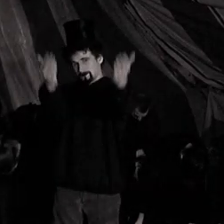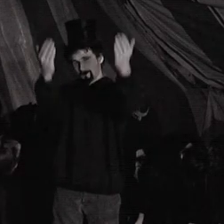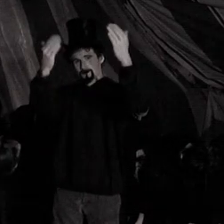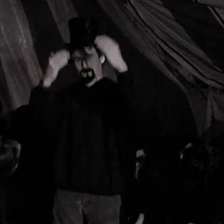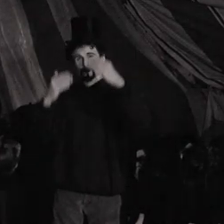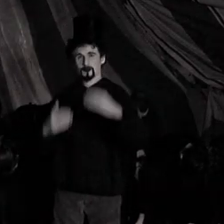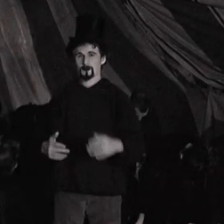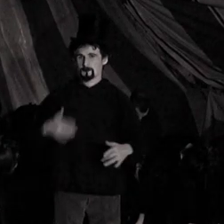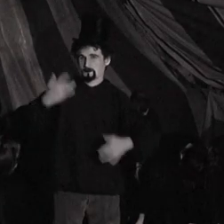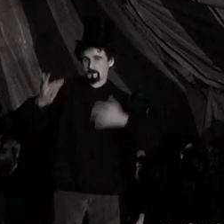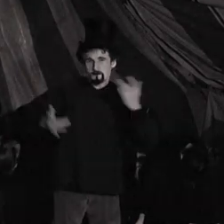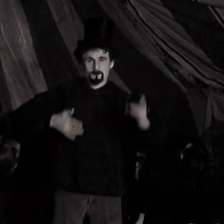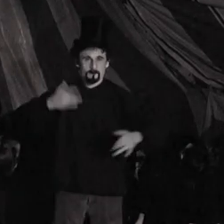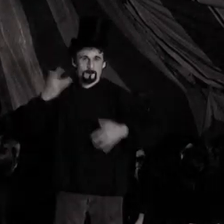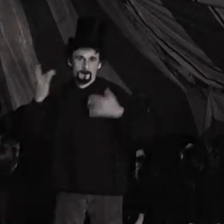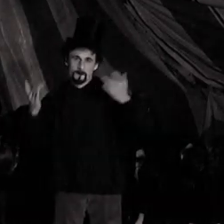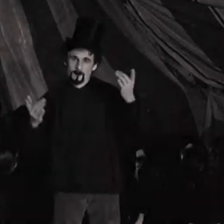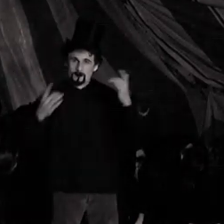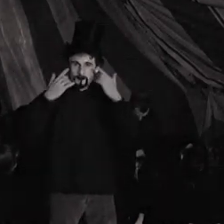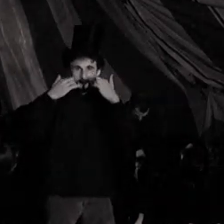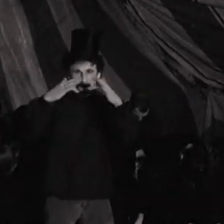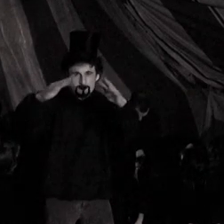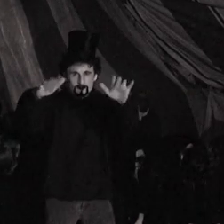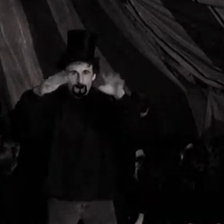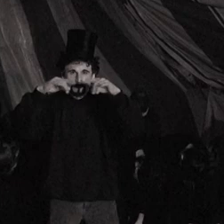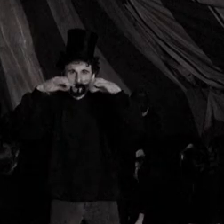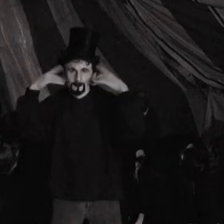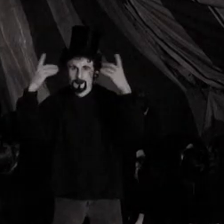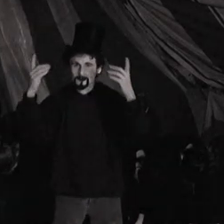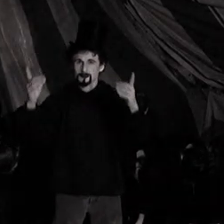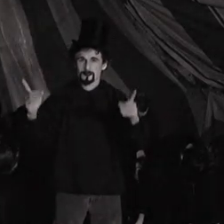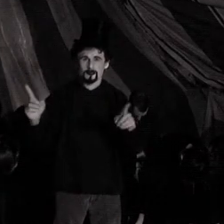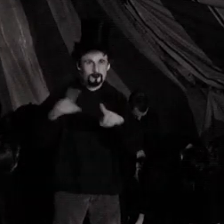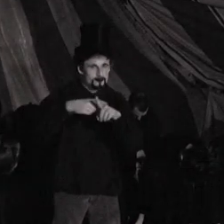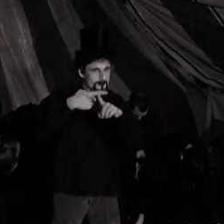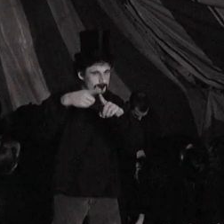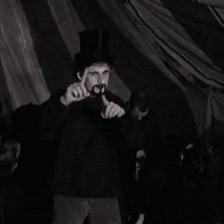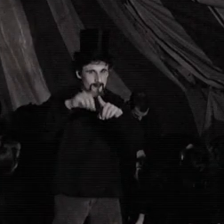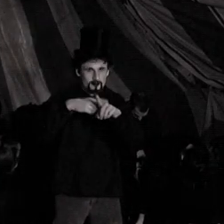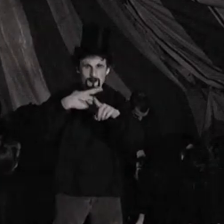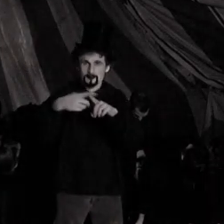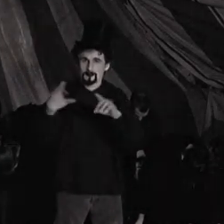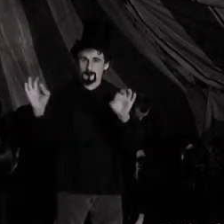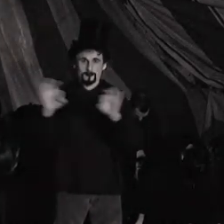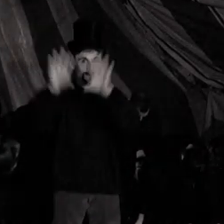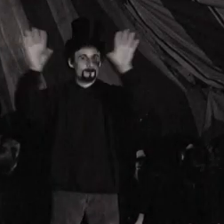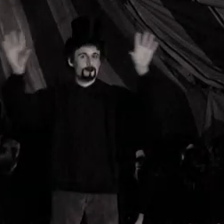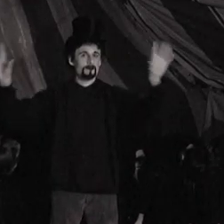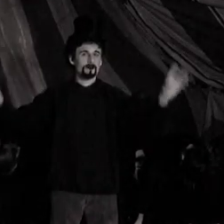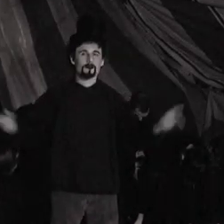propose les plus grands numéros du fantastique de l'étrange, du merveilleux